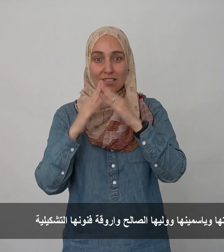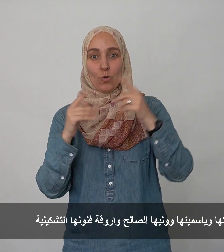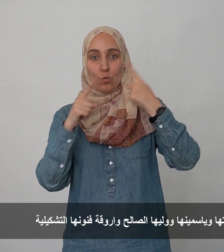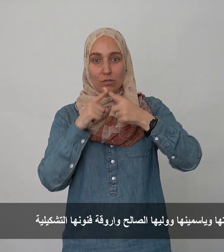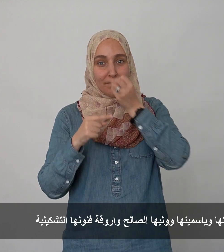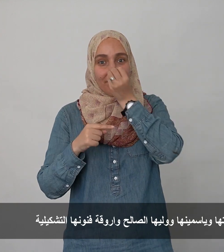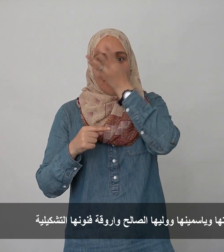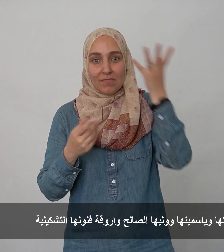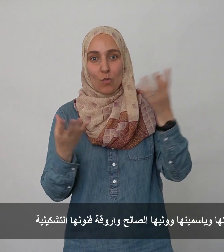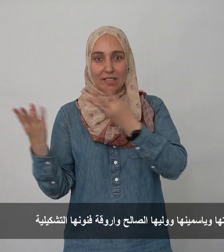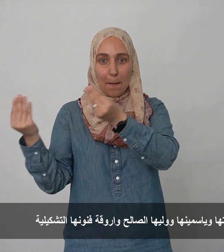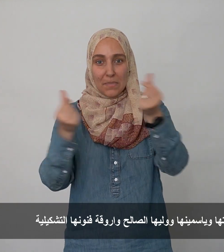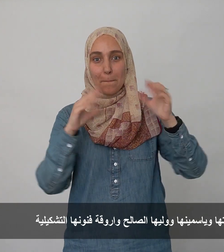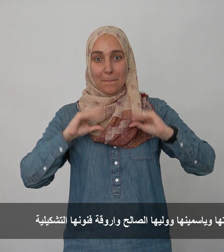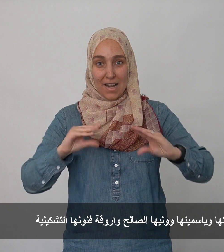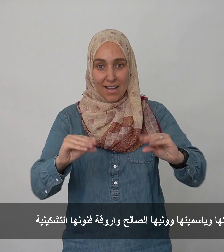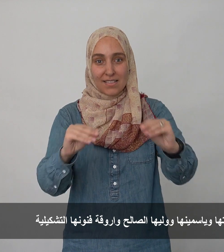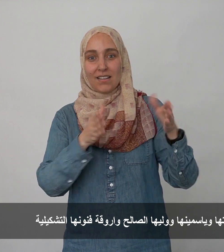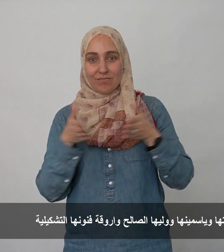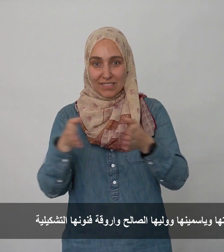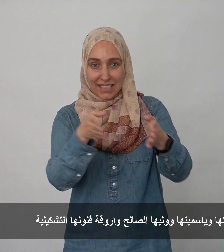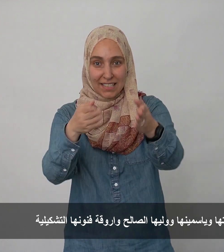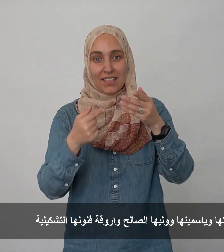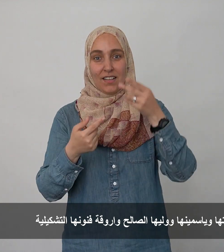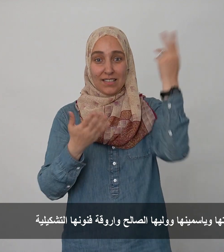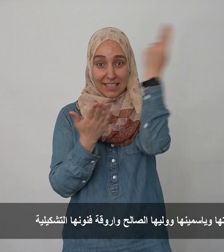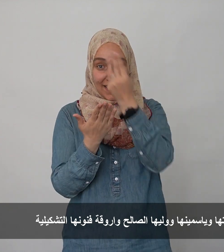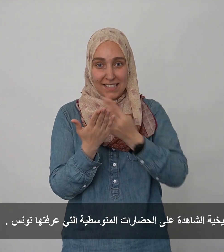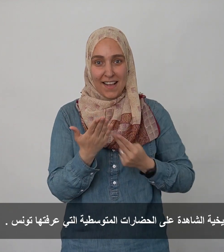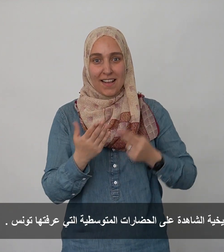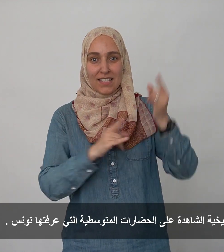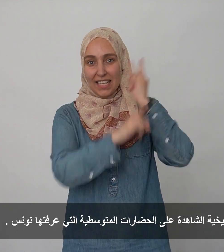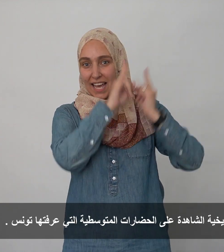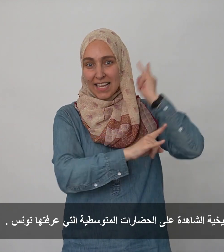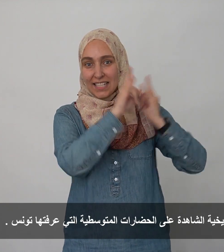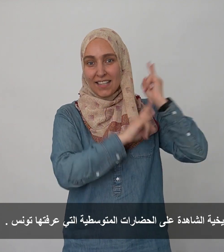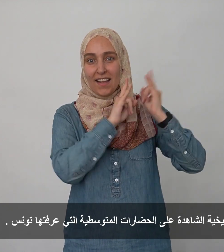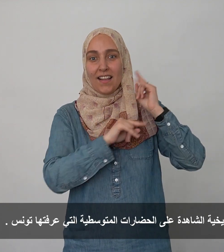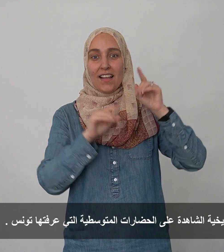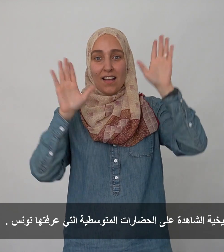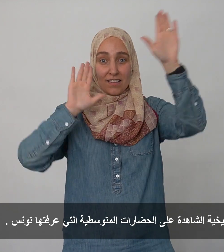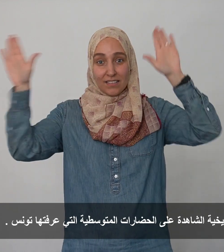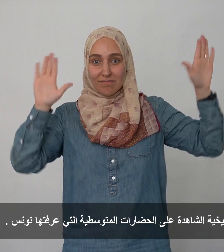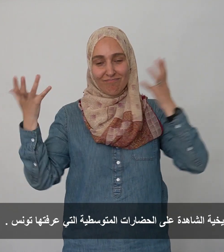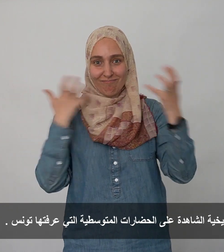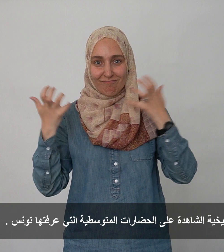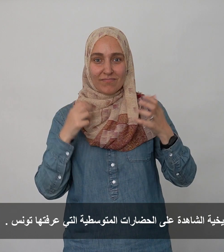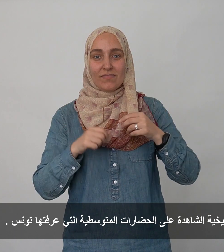ببيوتها ويسمينها ووليها الصالح وأروقة فنونها التشكيلية ومعالمها التاريخية